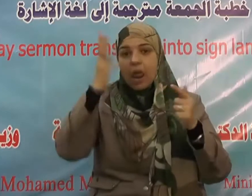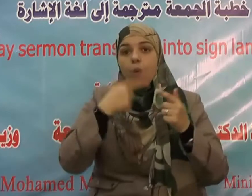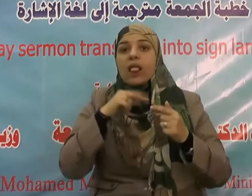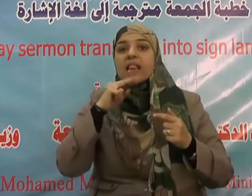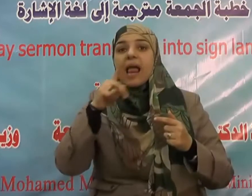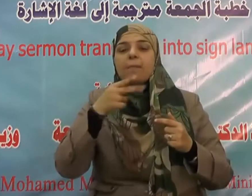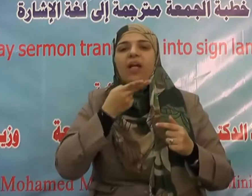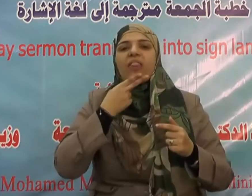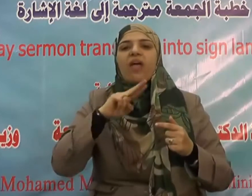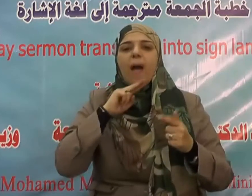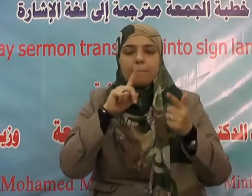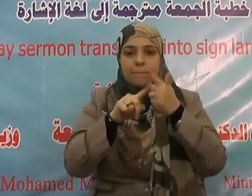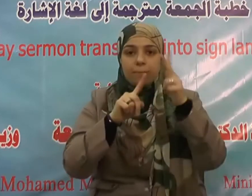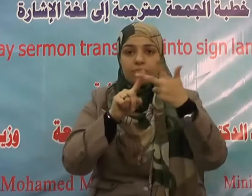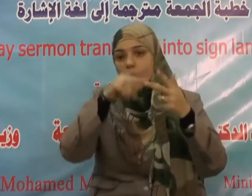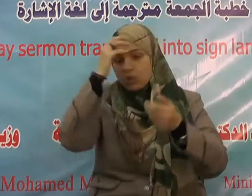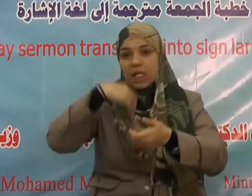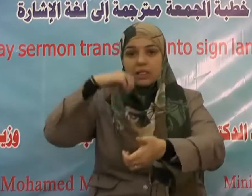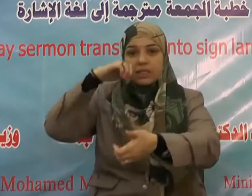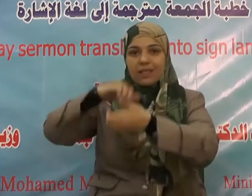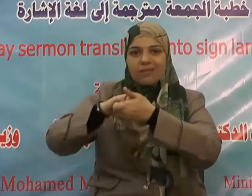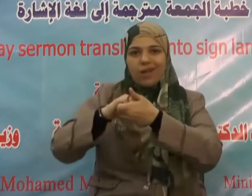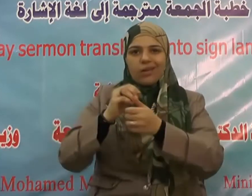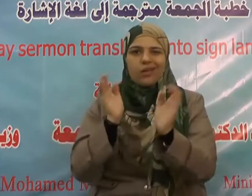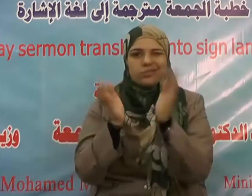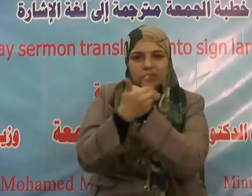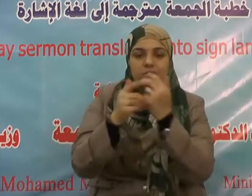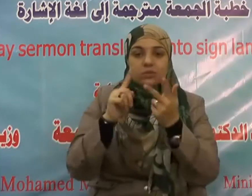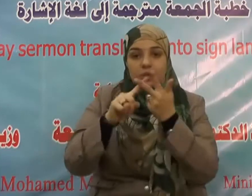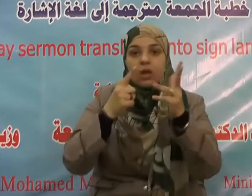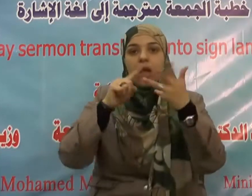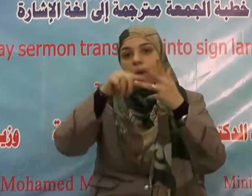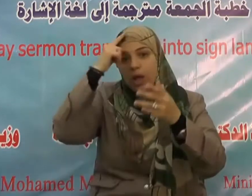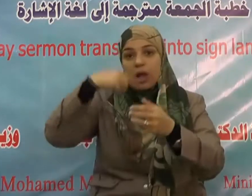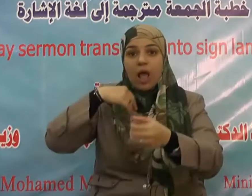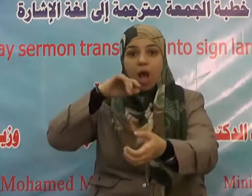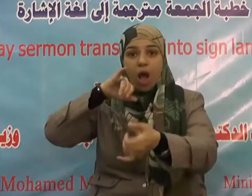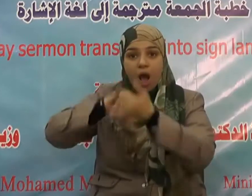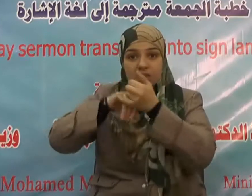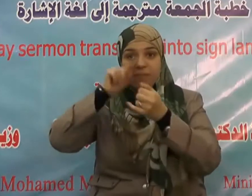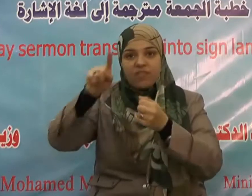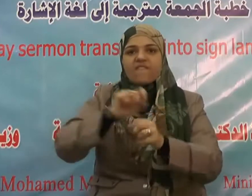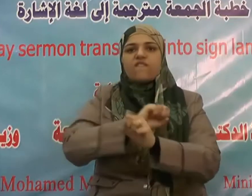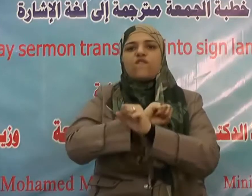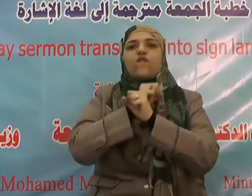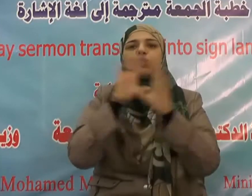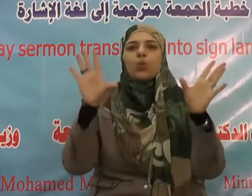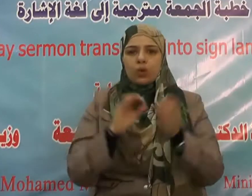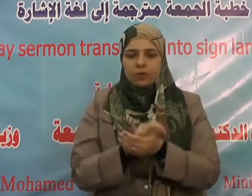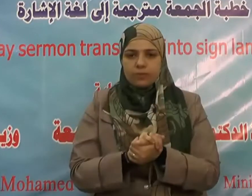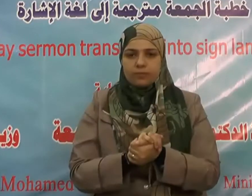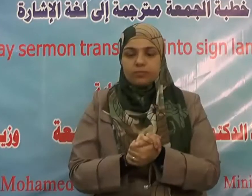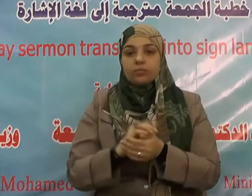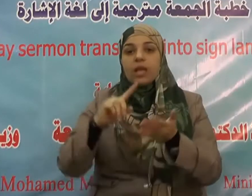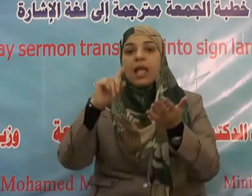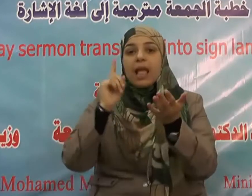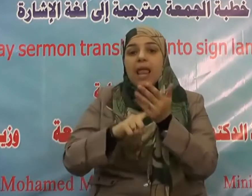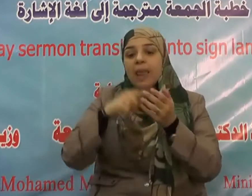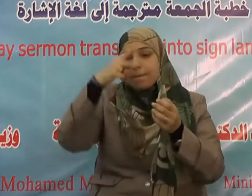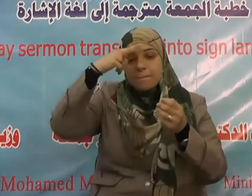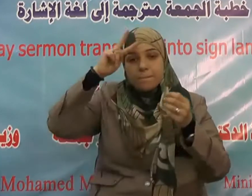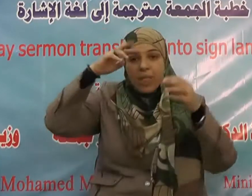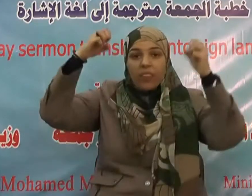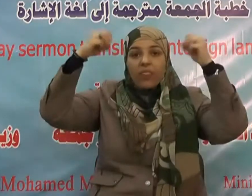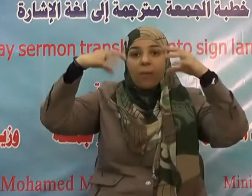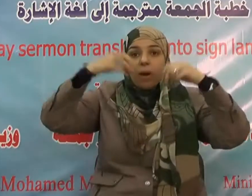أولئك هم المؤمنون حقا فوالله ما أدري أنا منهم أم